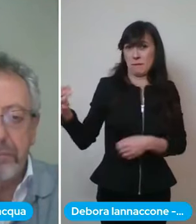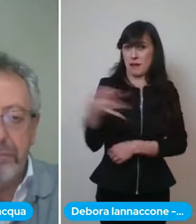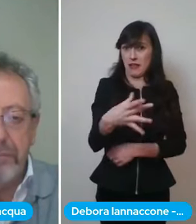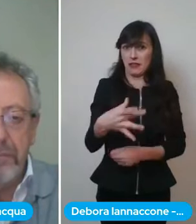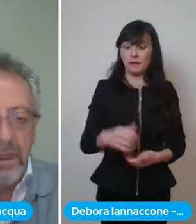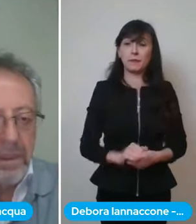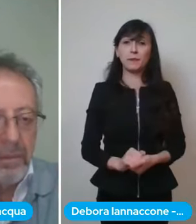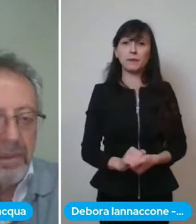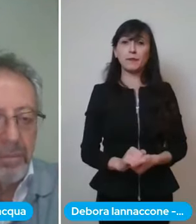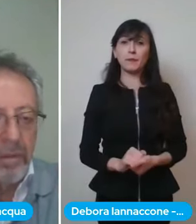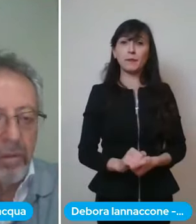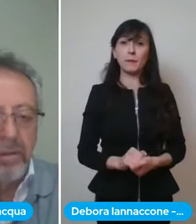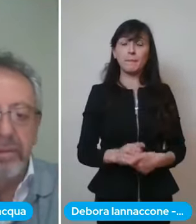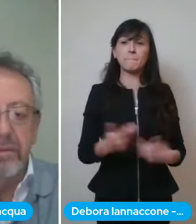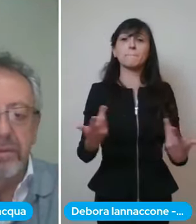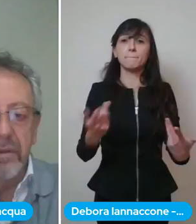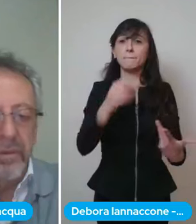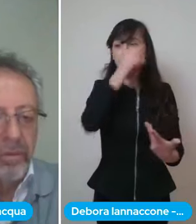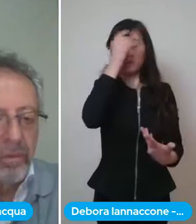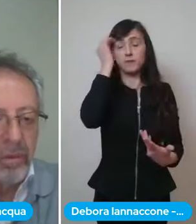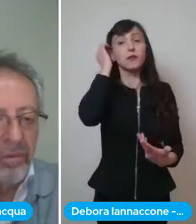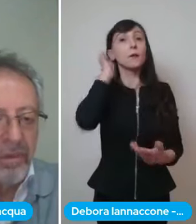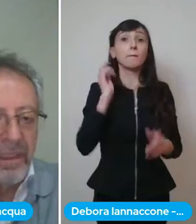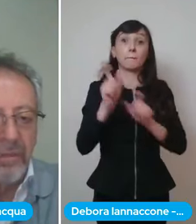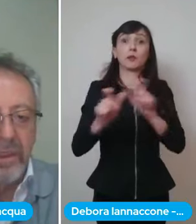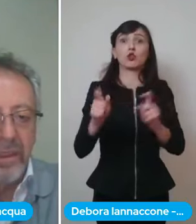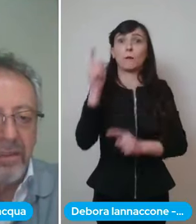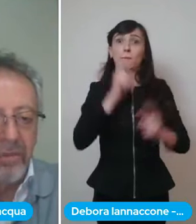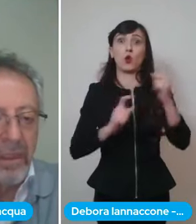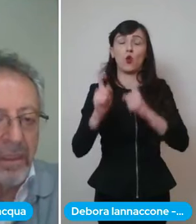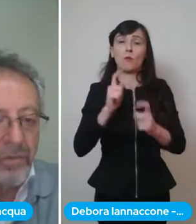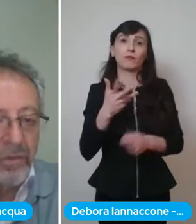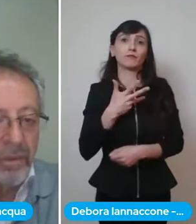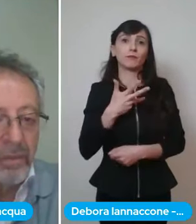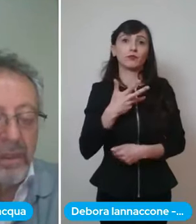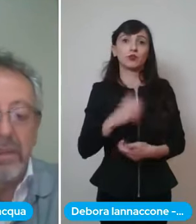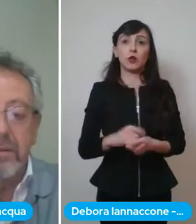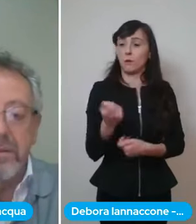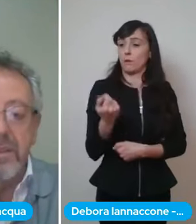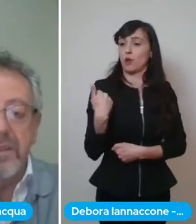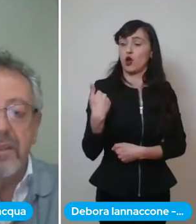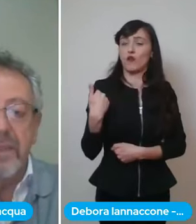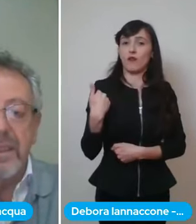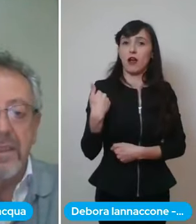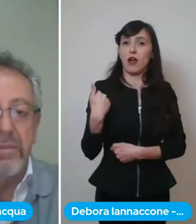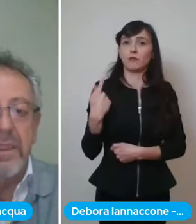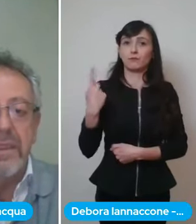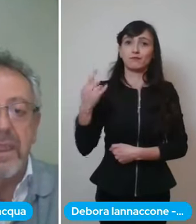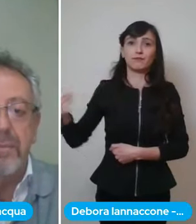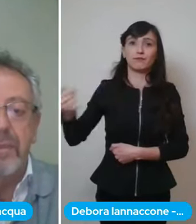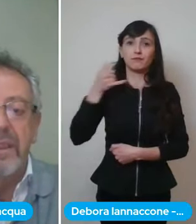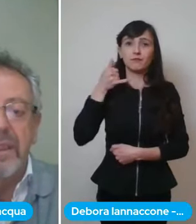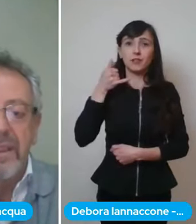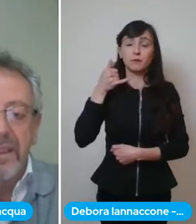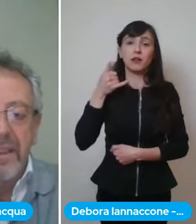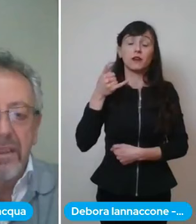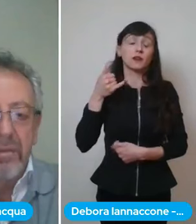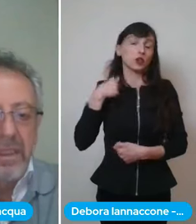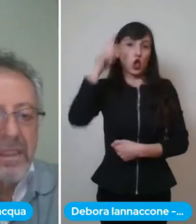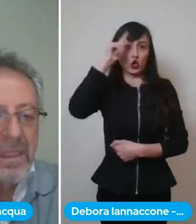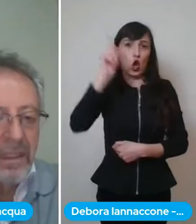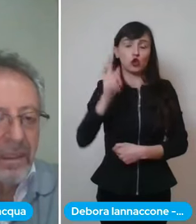si si preoccupano ho ricevuto poco fa una telefonata giusto per Dio non so se domani sta sulla stampa